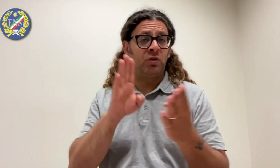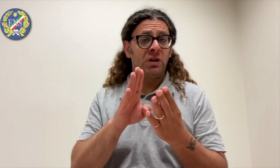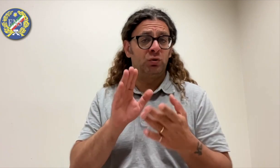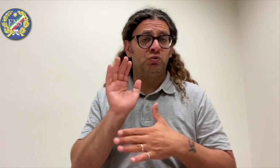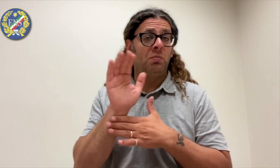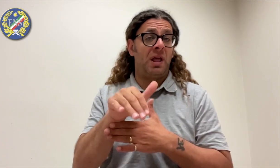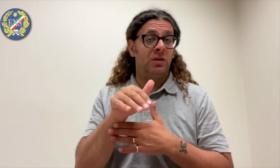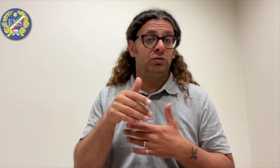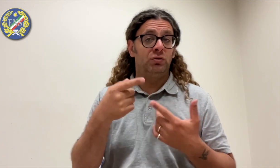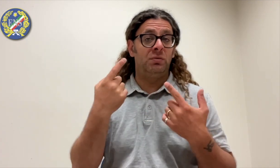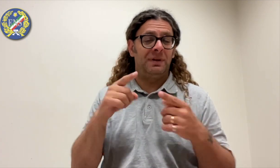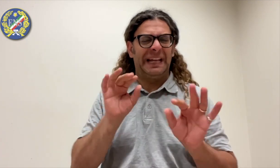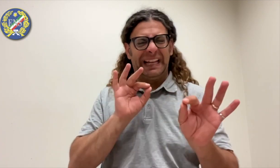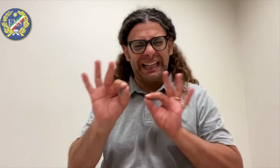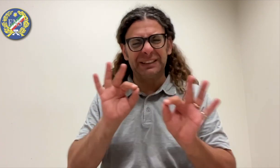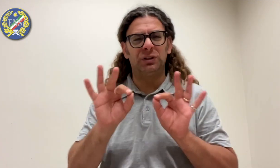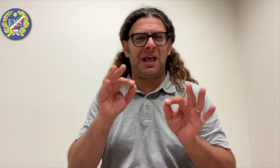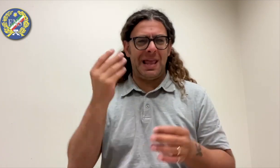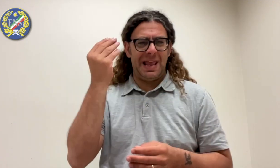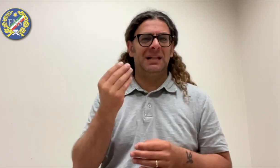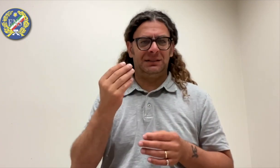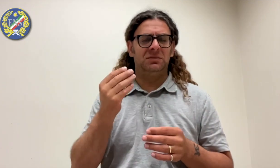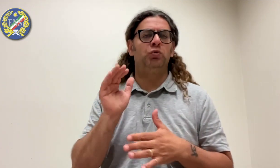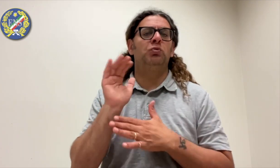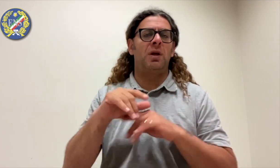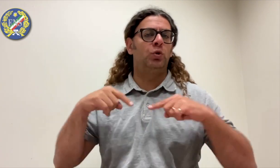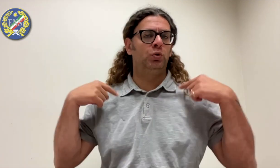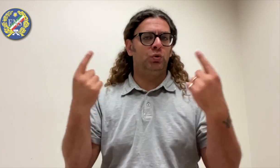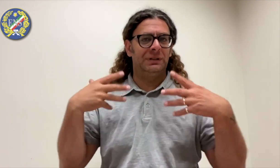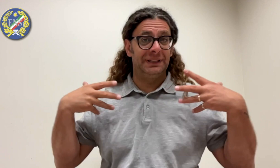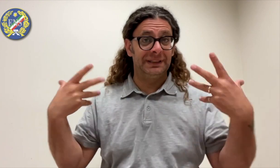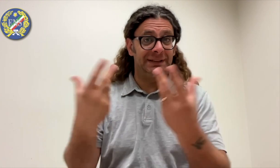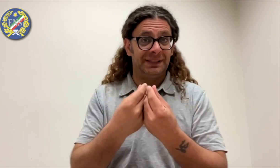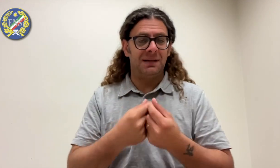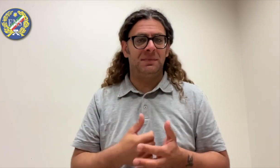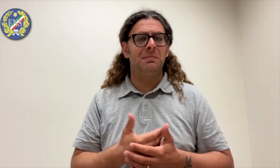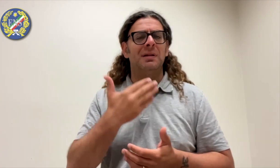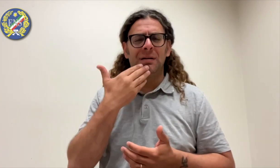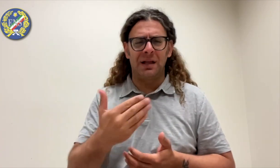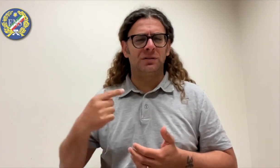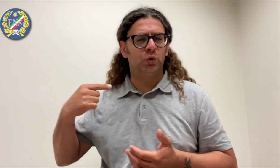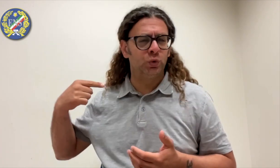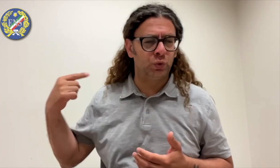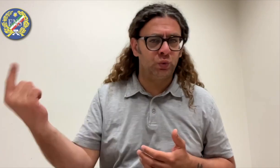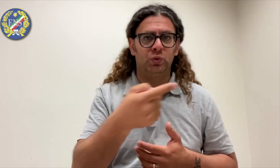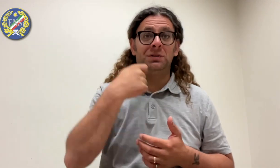eravamo tutti consapevoli e che siamo riusciti a fronteggiare e a superare insieme. Rivolgo il mio personale